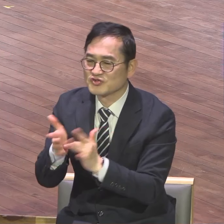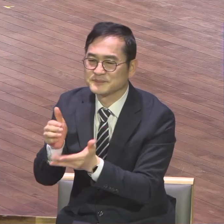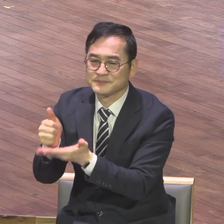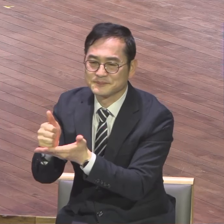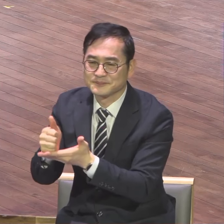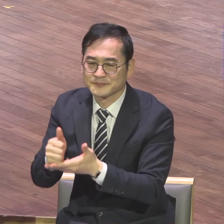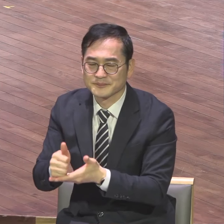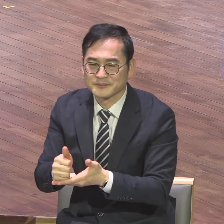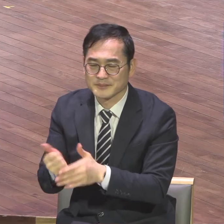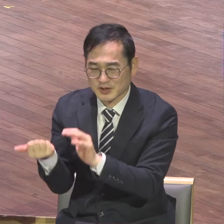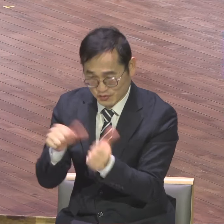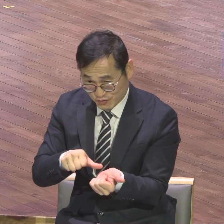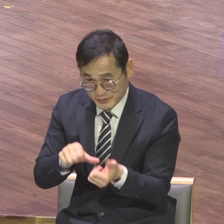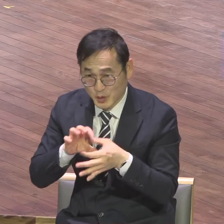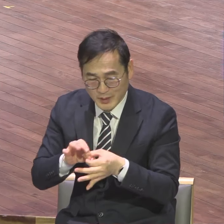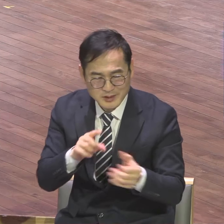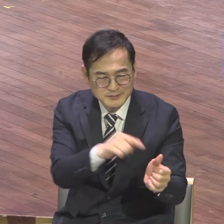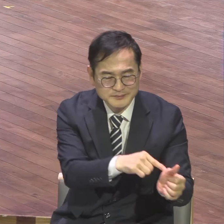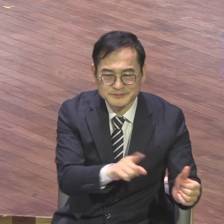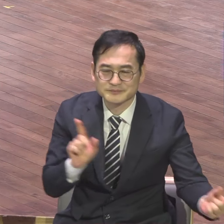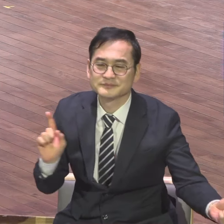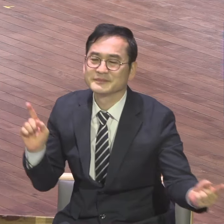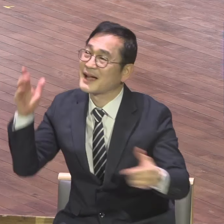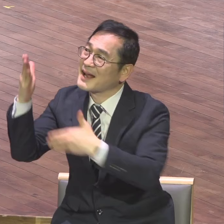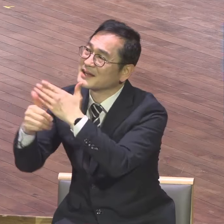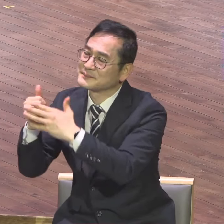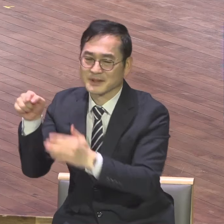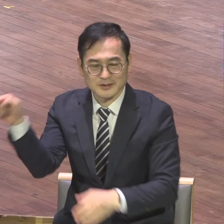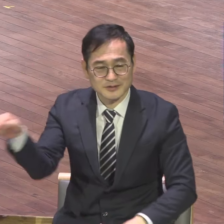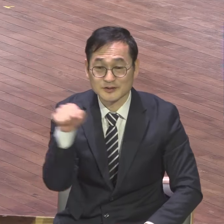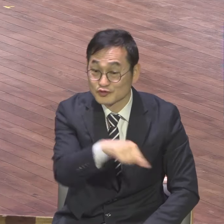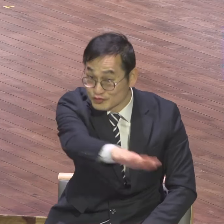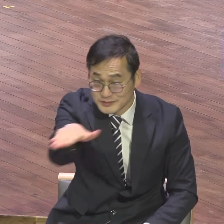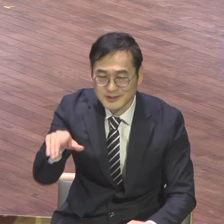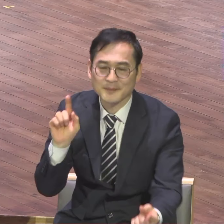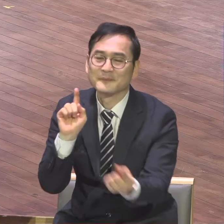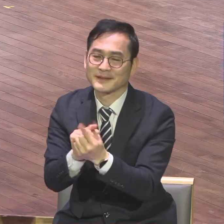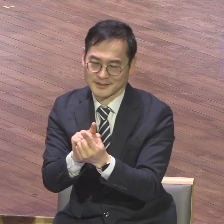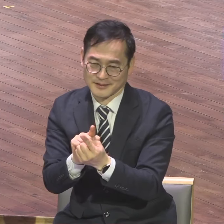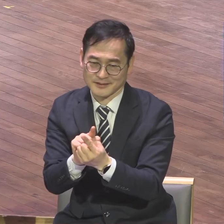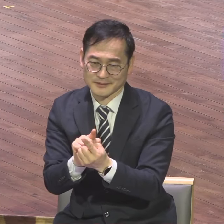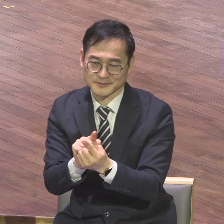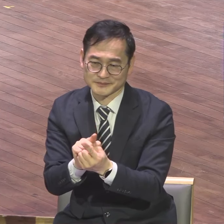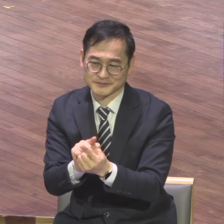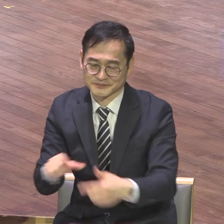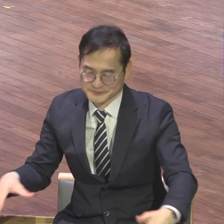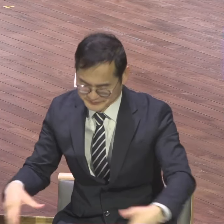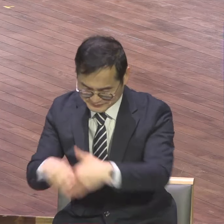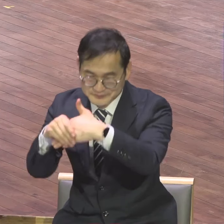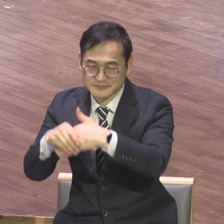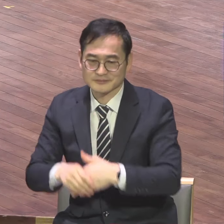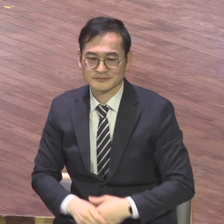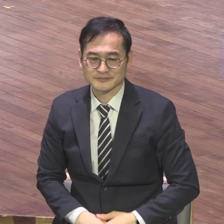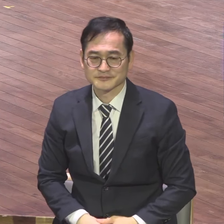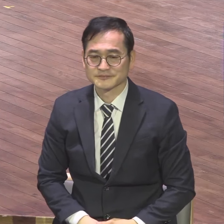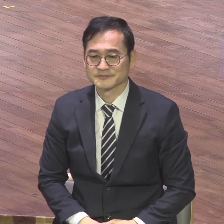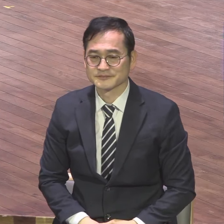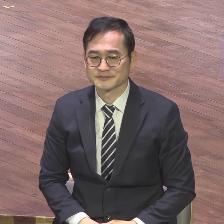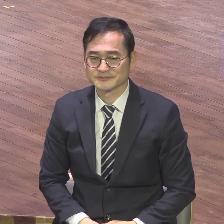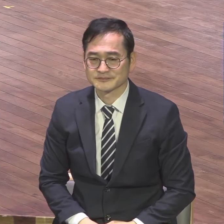증언이다 하나님께서 친히 회복의 길을 여신 것이 뭐요 화해하자 화해하기 위해서 원수된 인간과